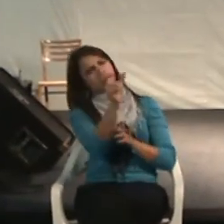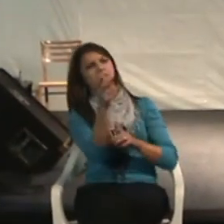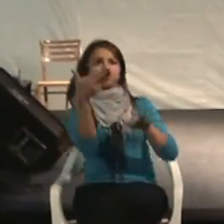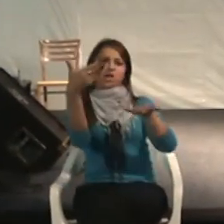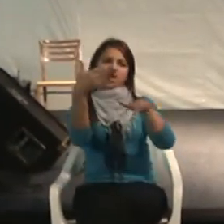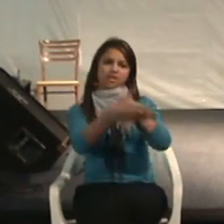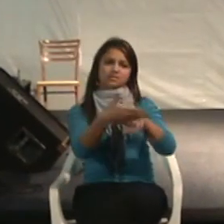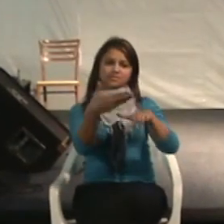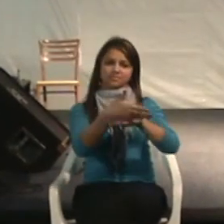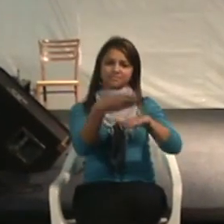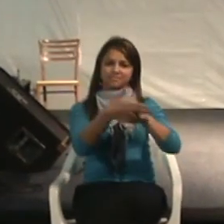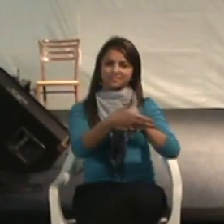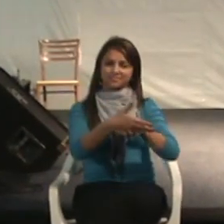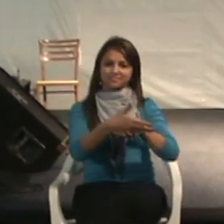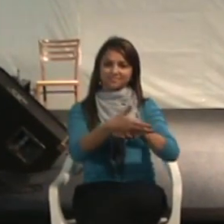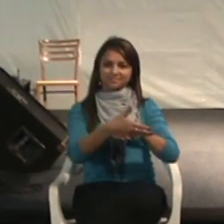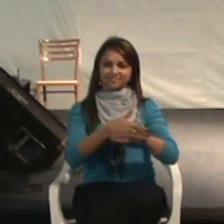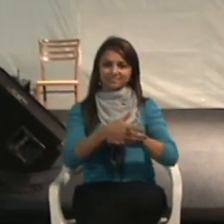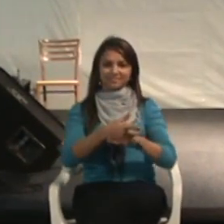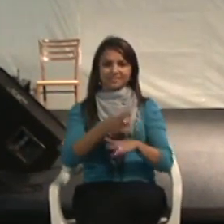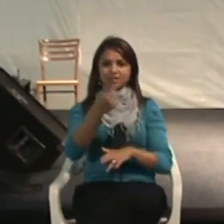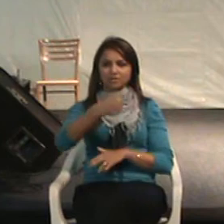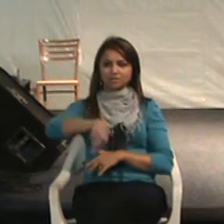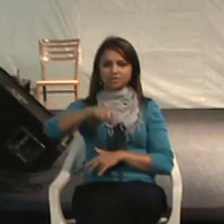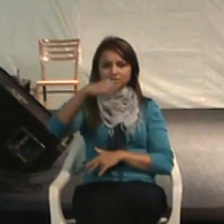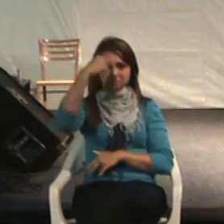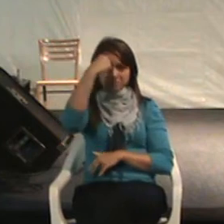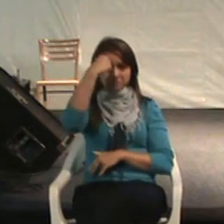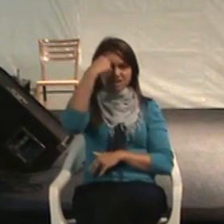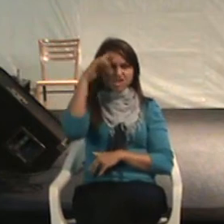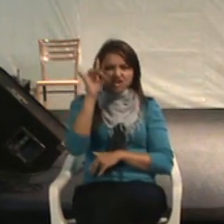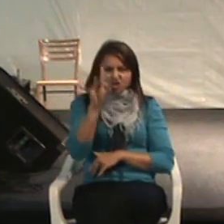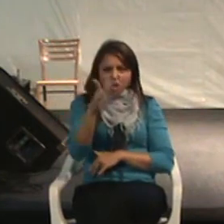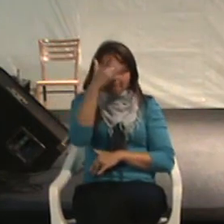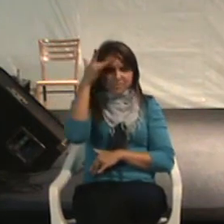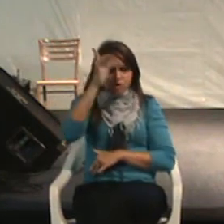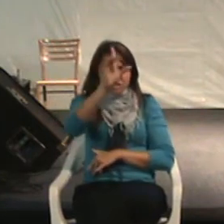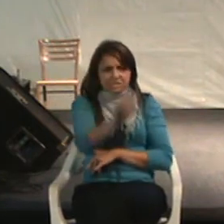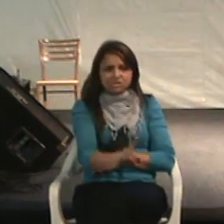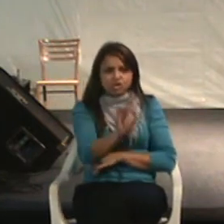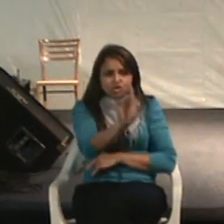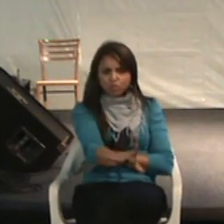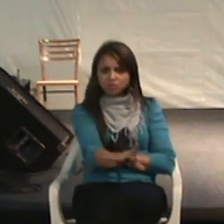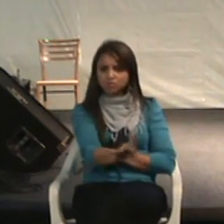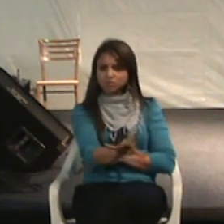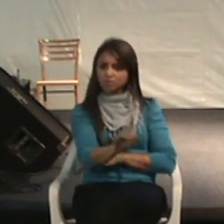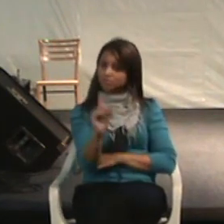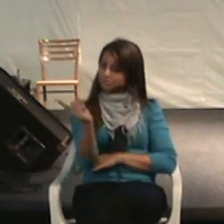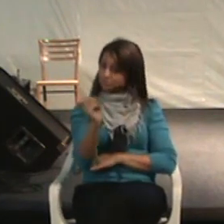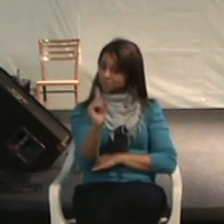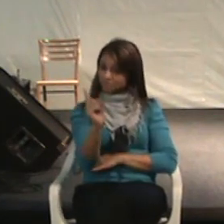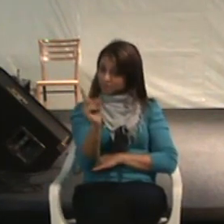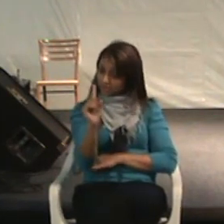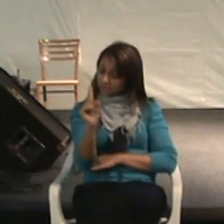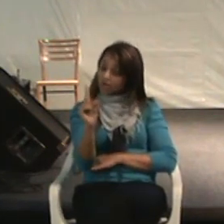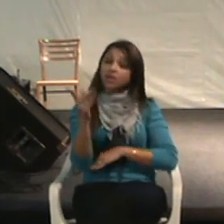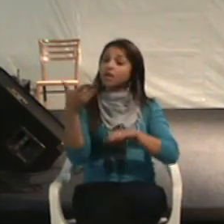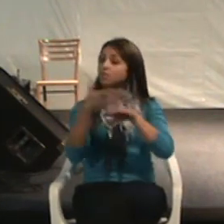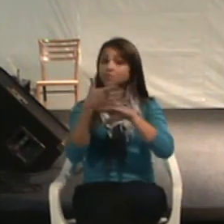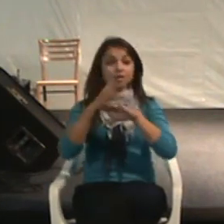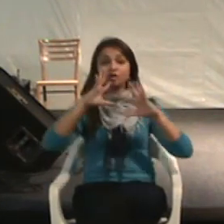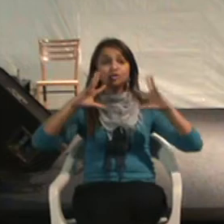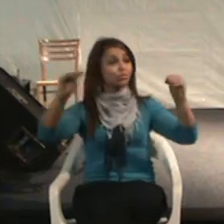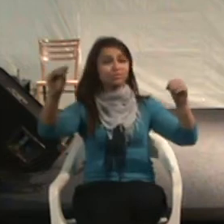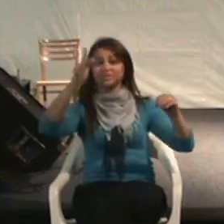a gente não tem que ter em mente só que é para pessoas com deficiência. Não. A acessibilidade é para